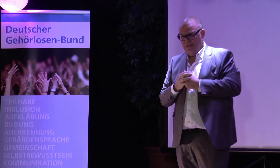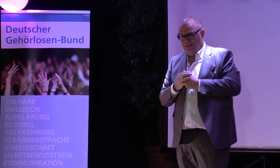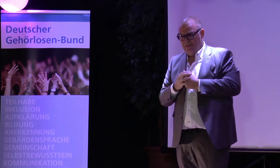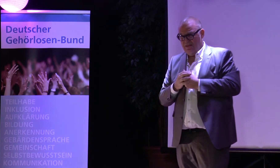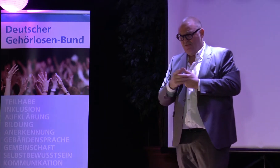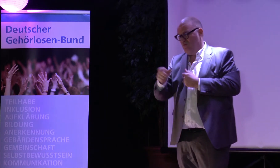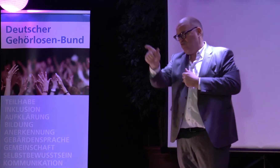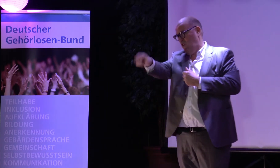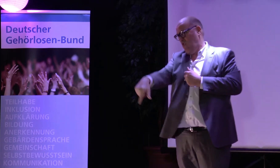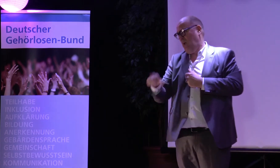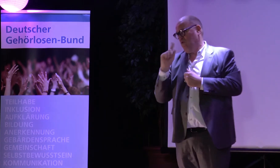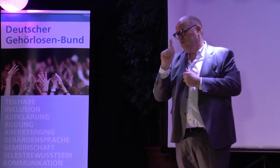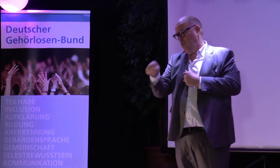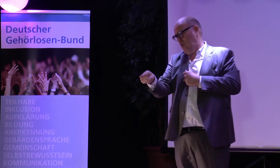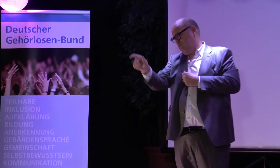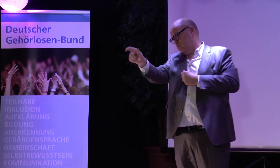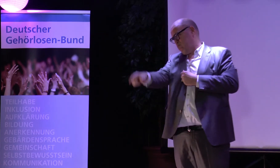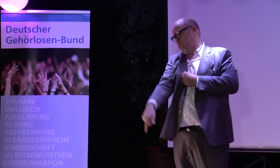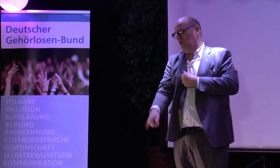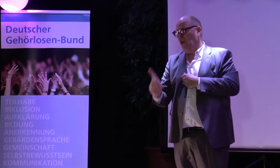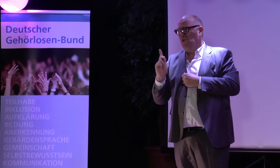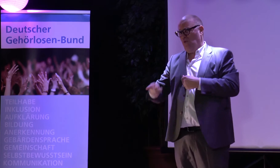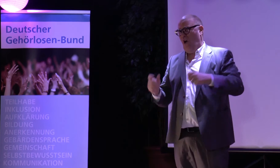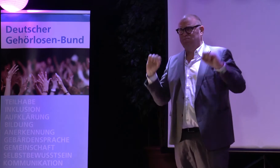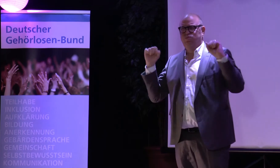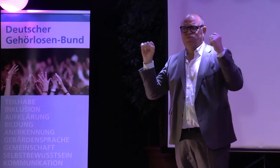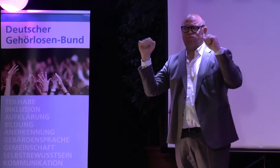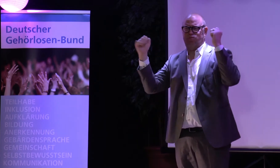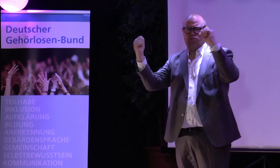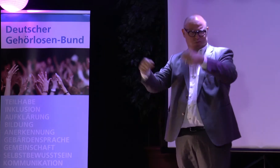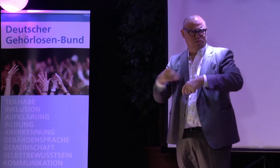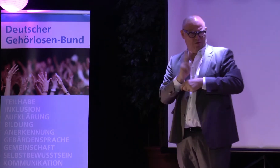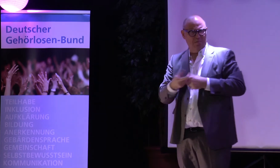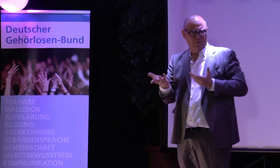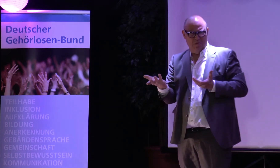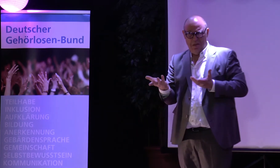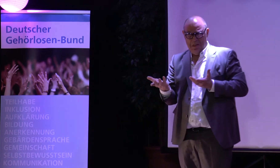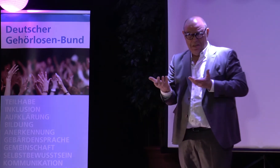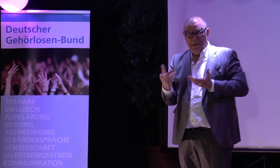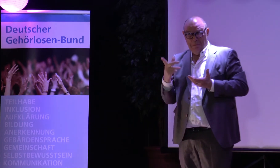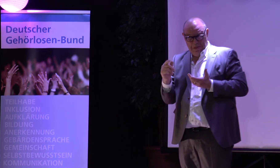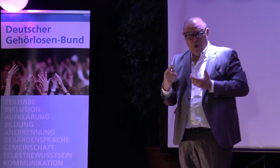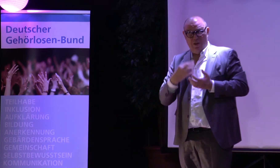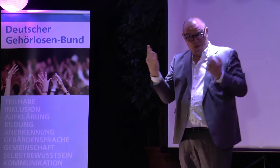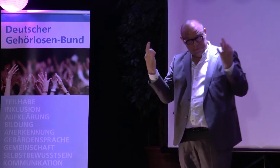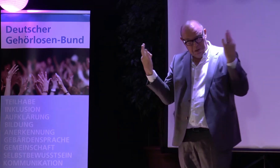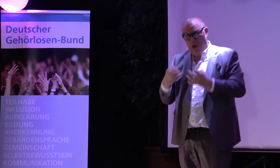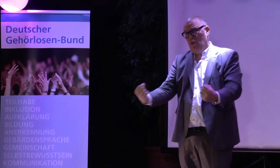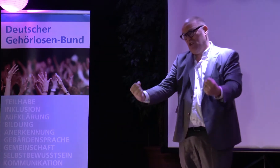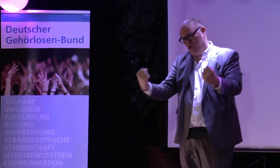verhältst, wie ein 90 Jahre alter Mann. Helme Vogel, also du bist total aktiv. Das heißt